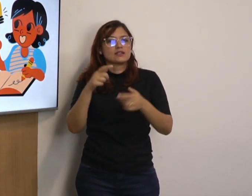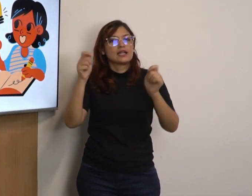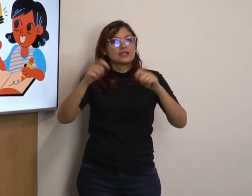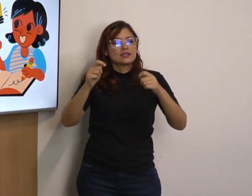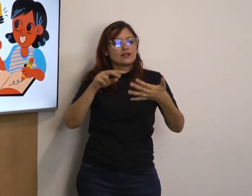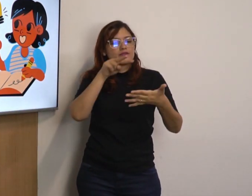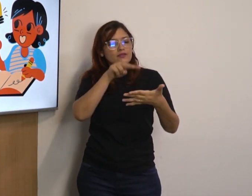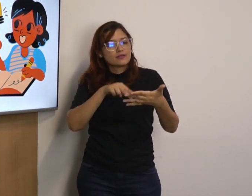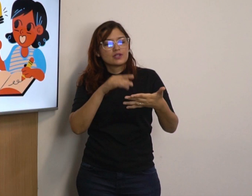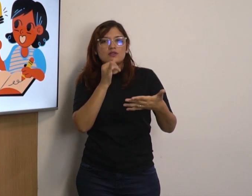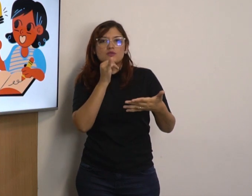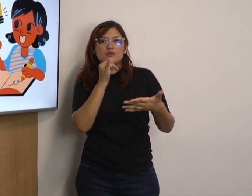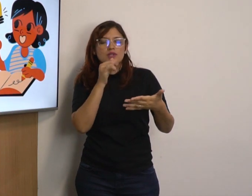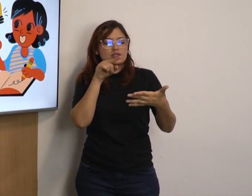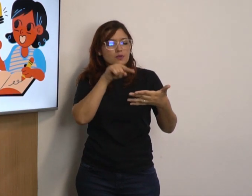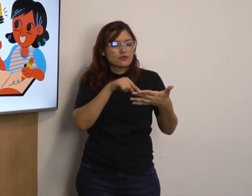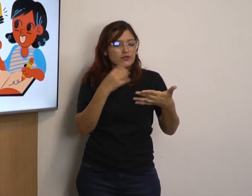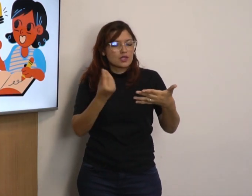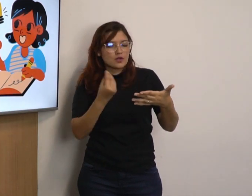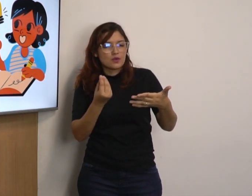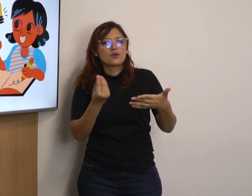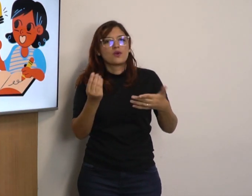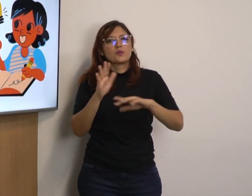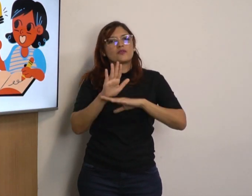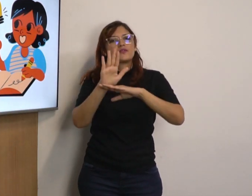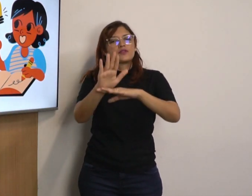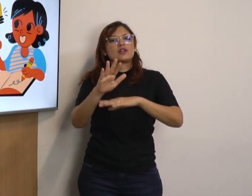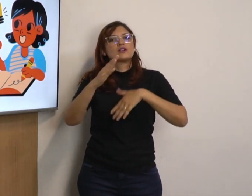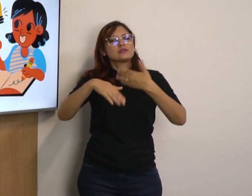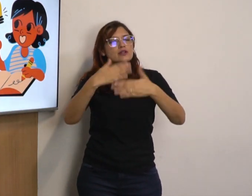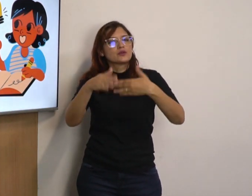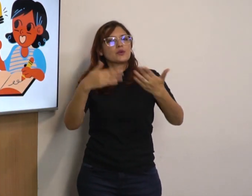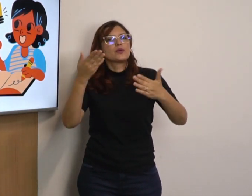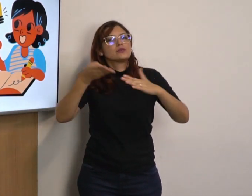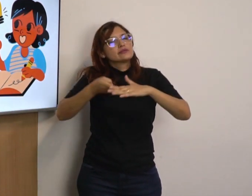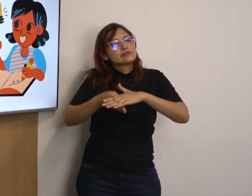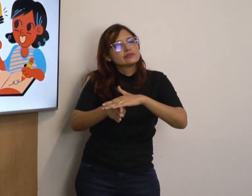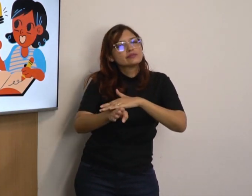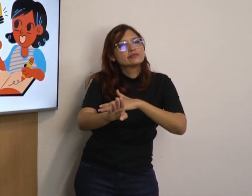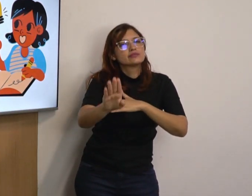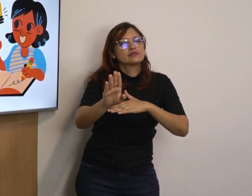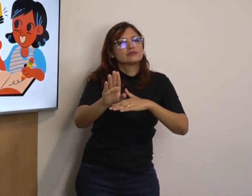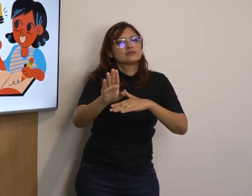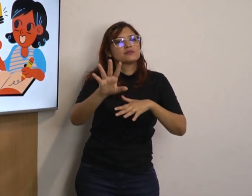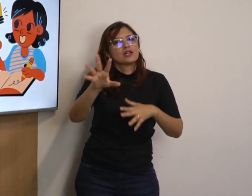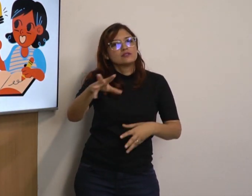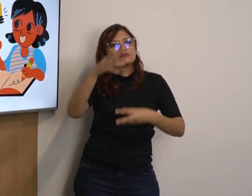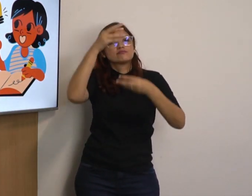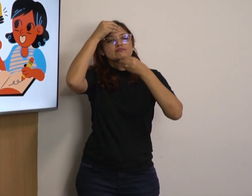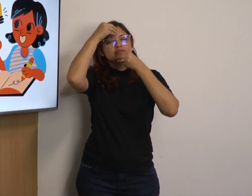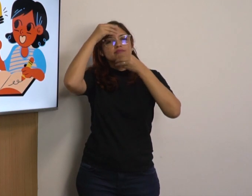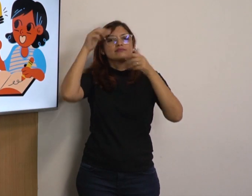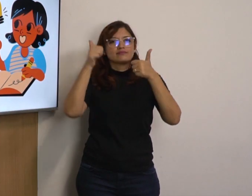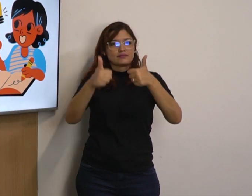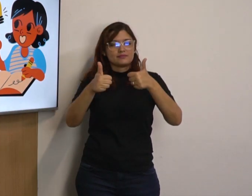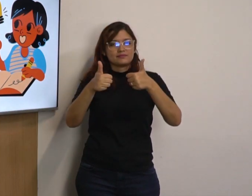apostila e ler, relembrar as estruturas. E com o tempo você vai absorver esse conhecimento.